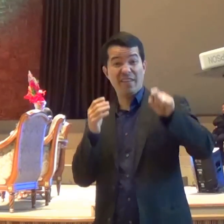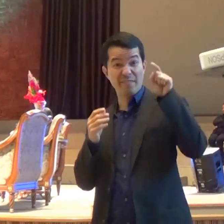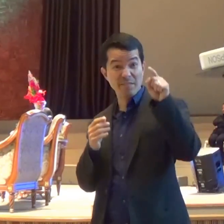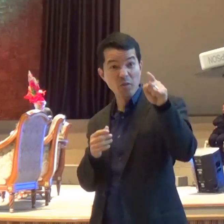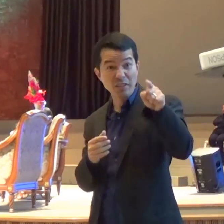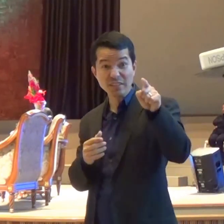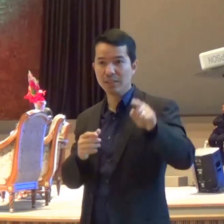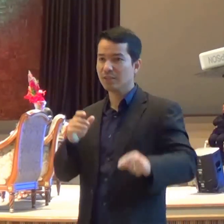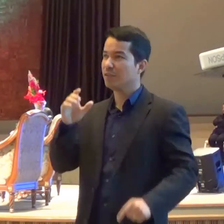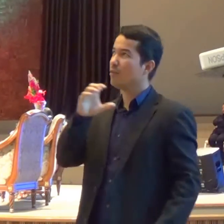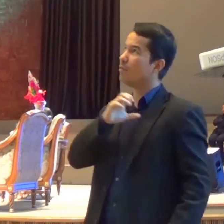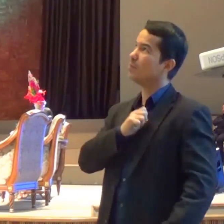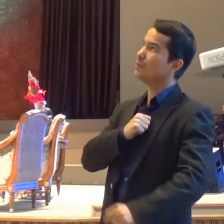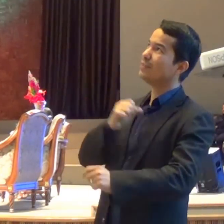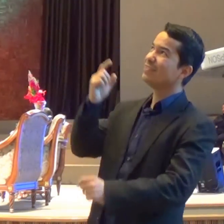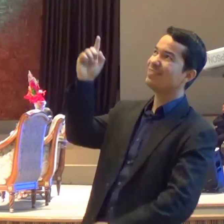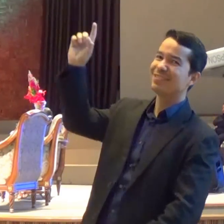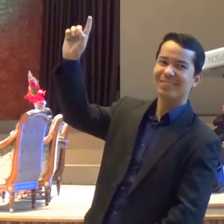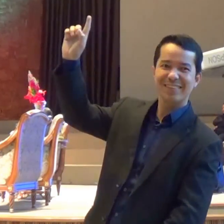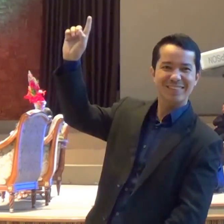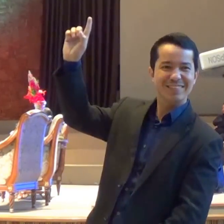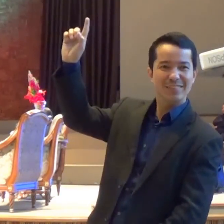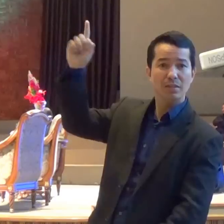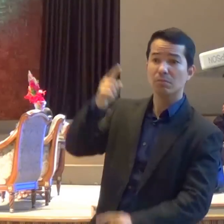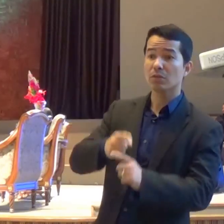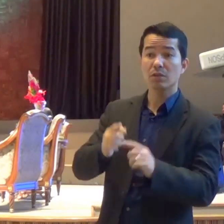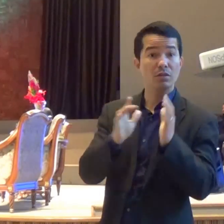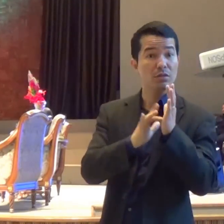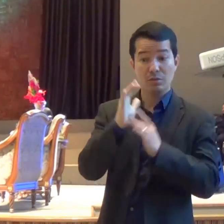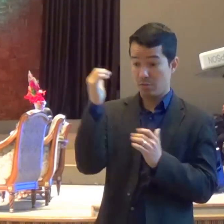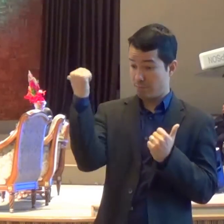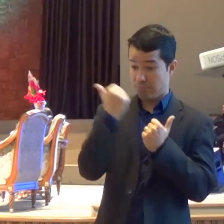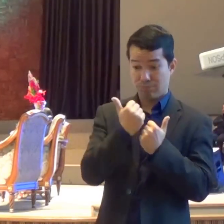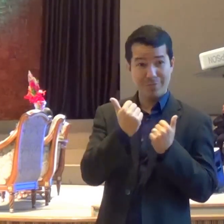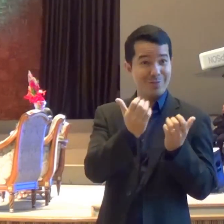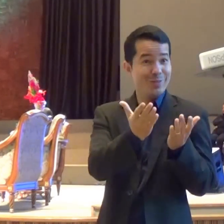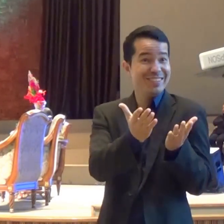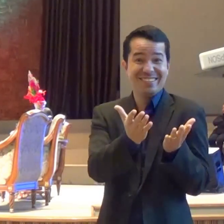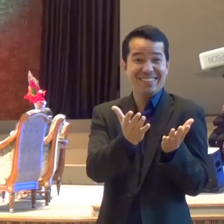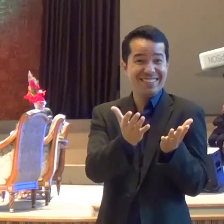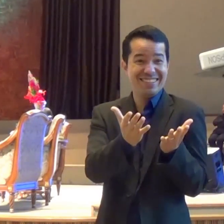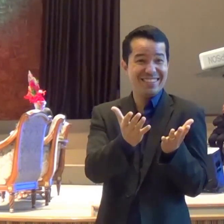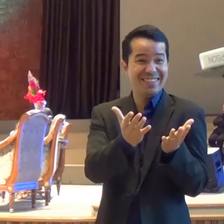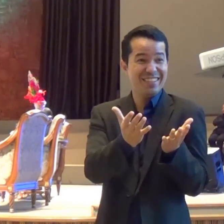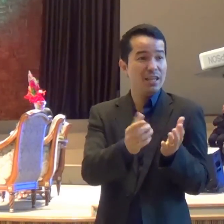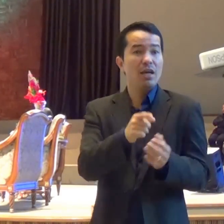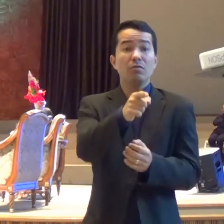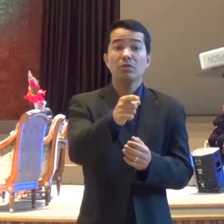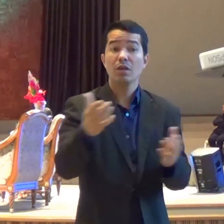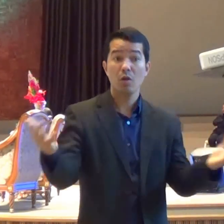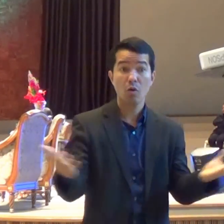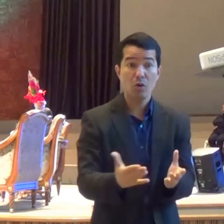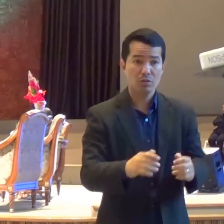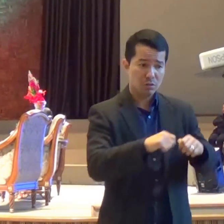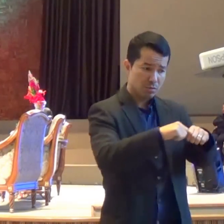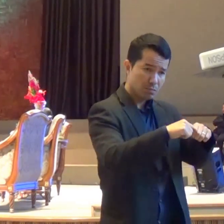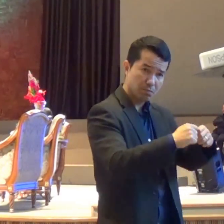lugar Na cruz Do calvário E aí Eu vou comer Desse pão E vou beber Desse vinho